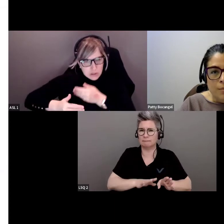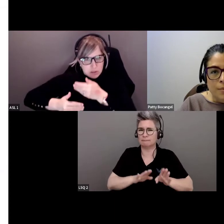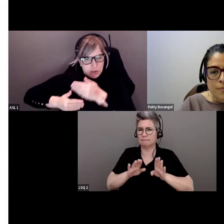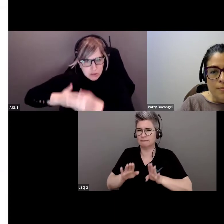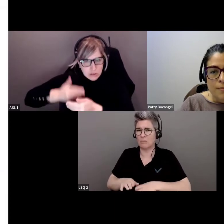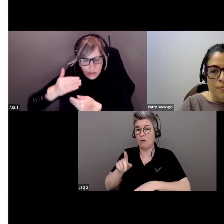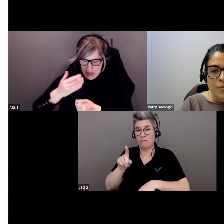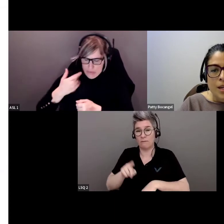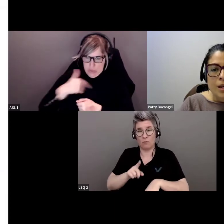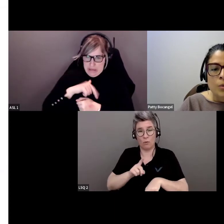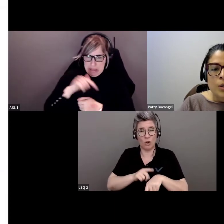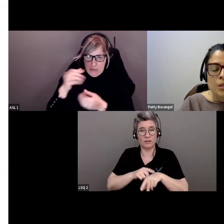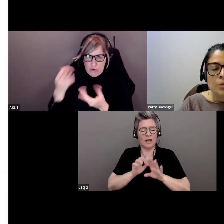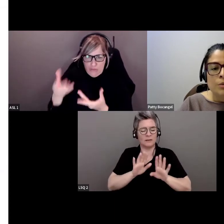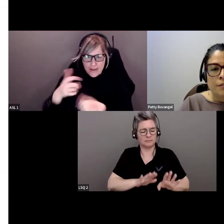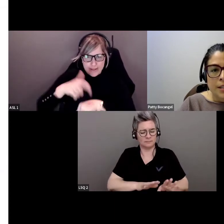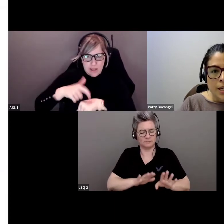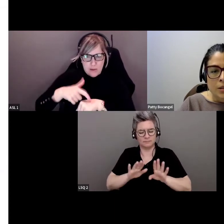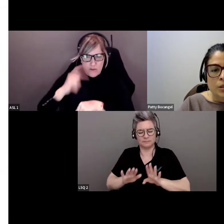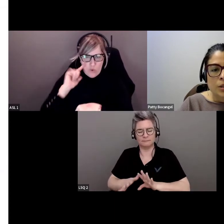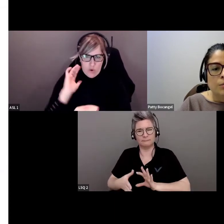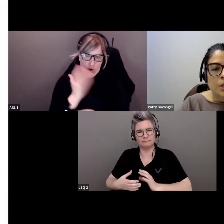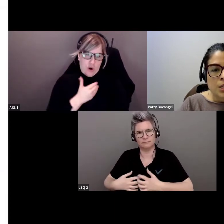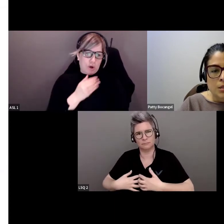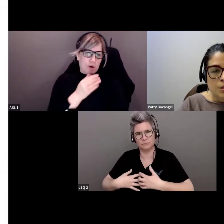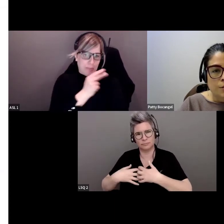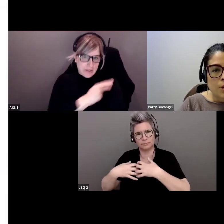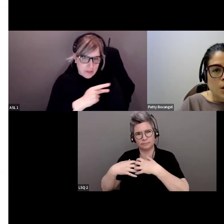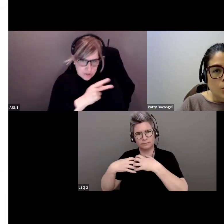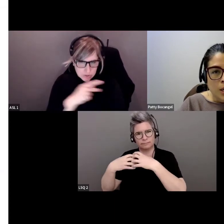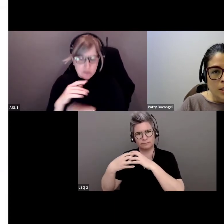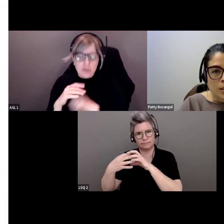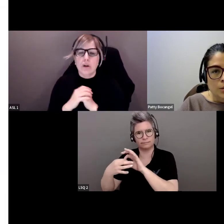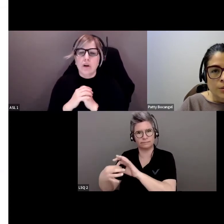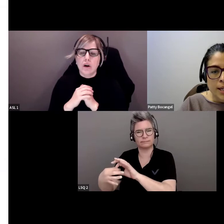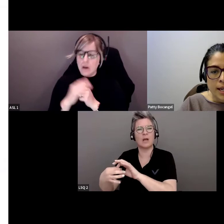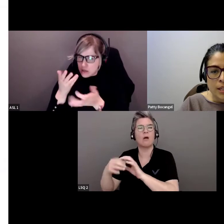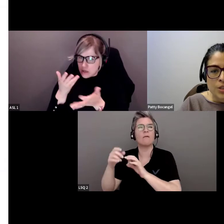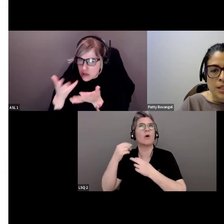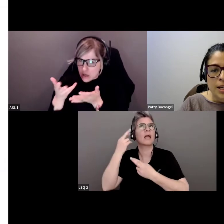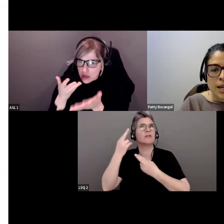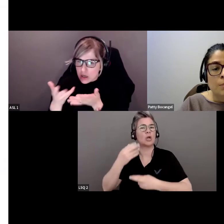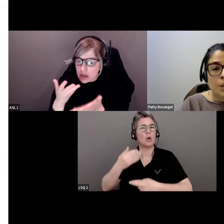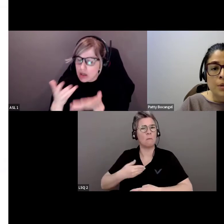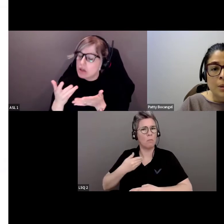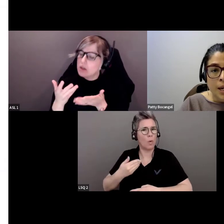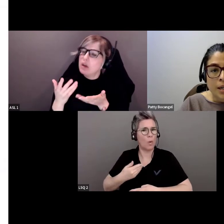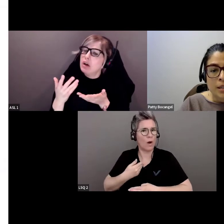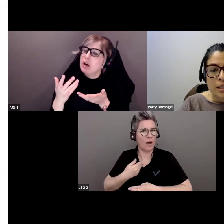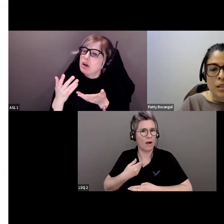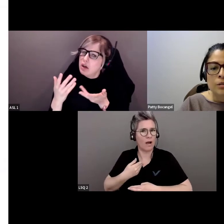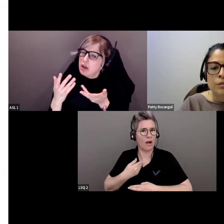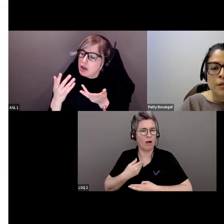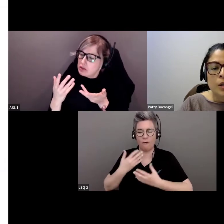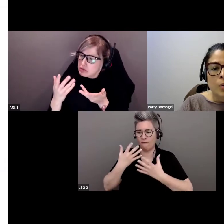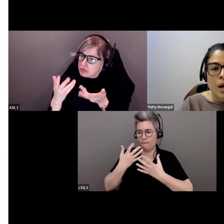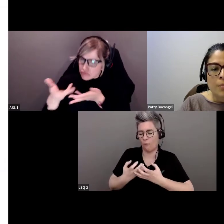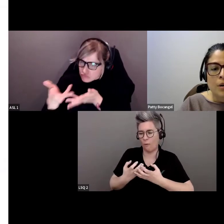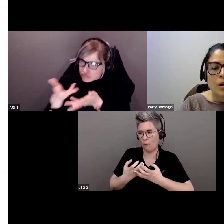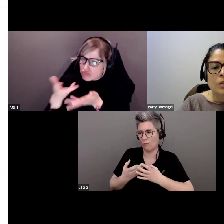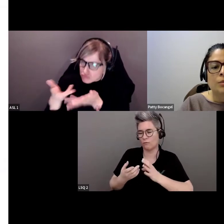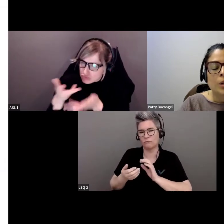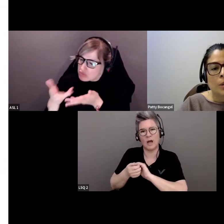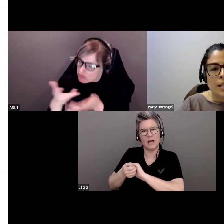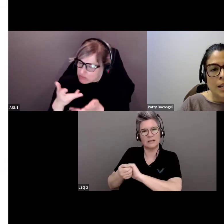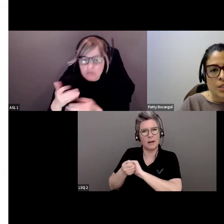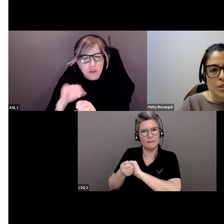devons prendre le temps de les tisser. Nous devons réfléchir aux raisons pour lesquelles nous voulons communiquer